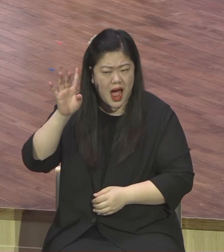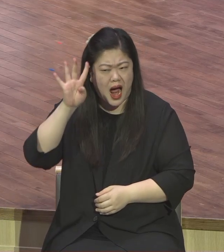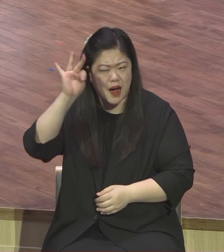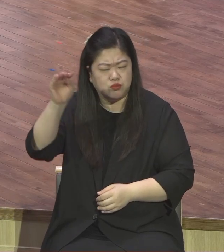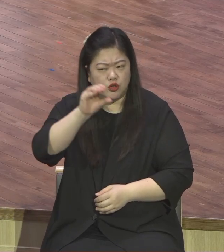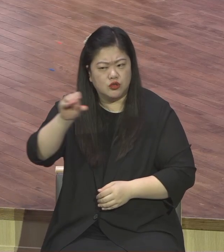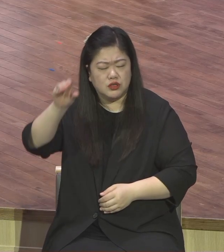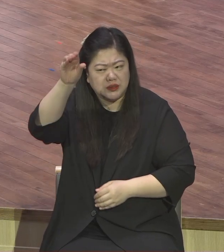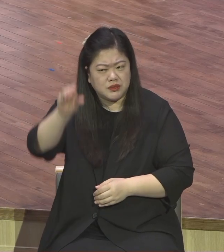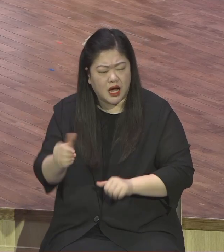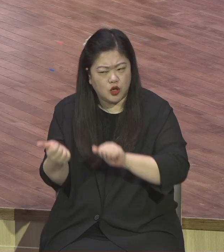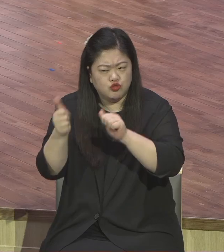결정적 사건이다.